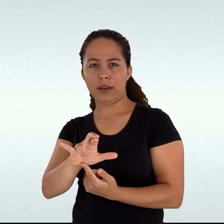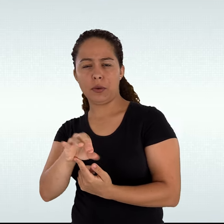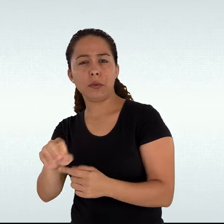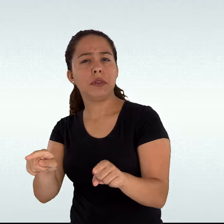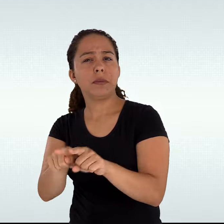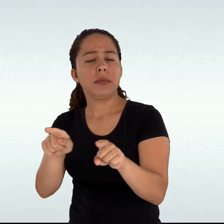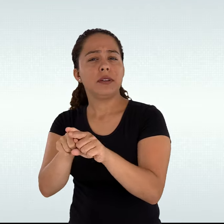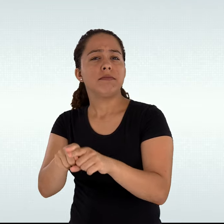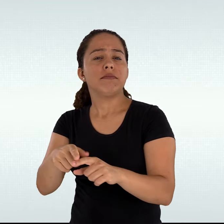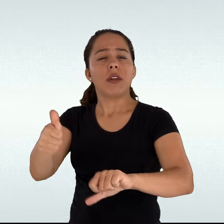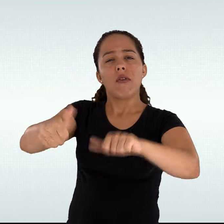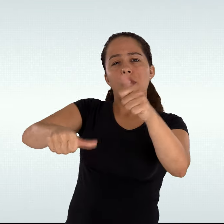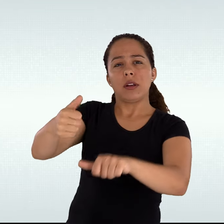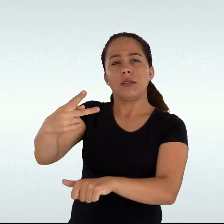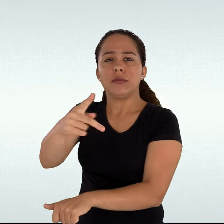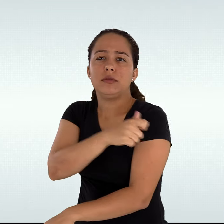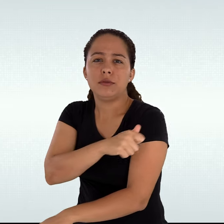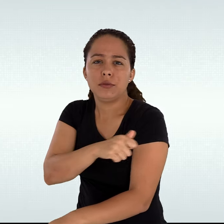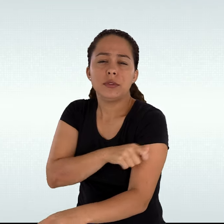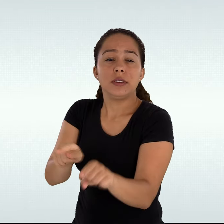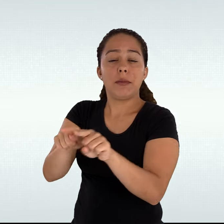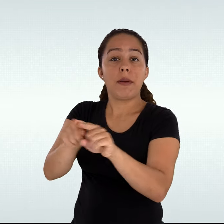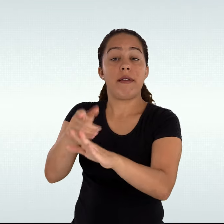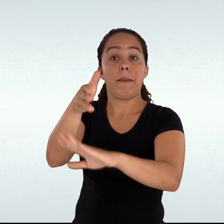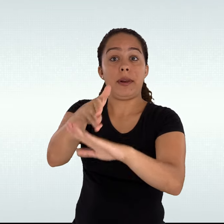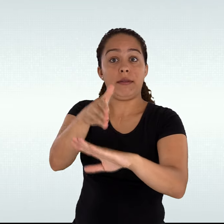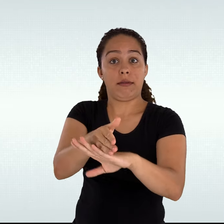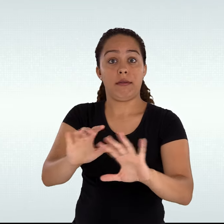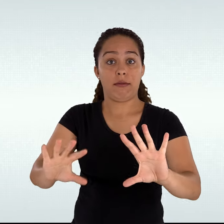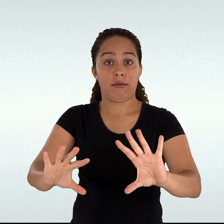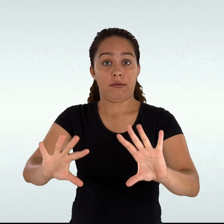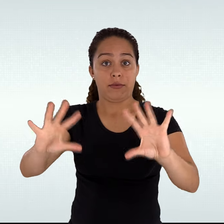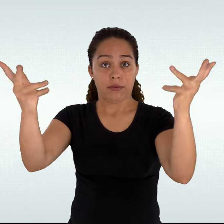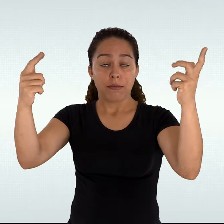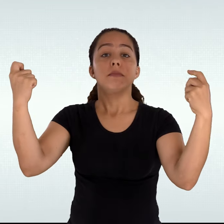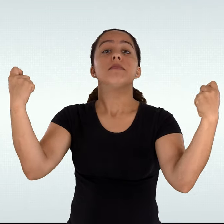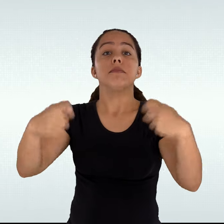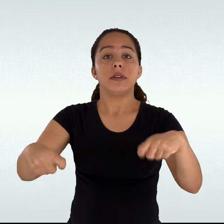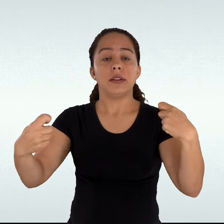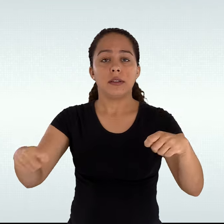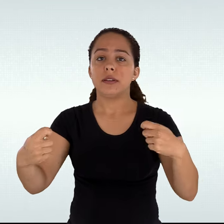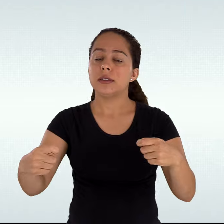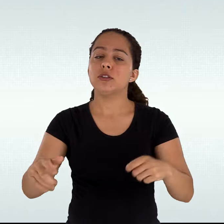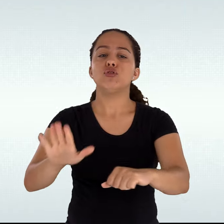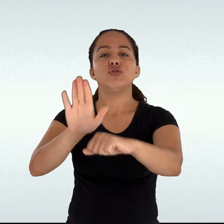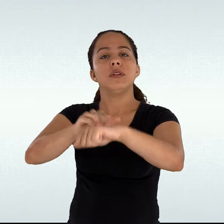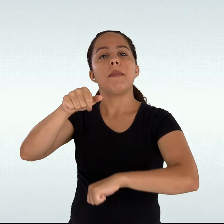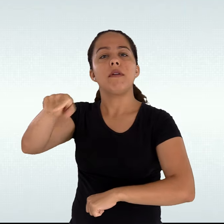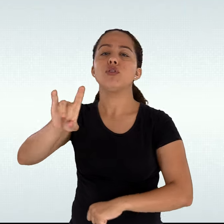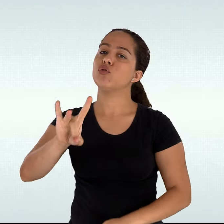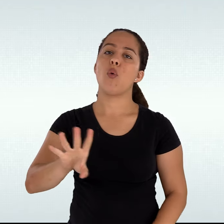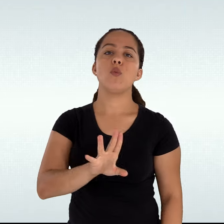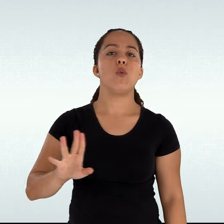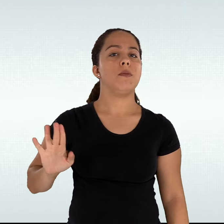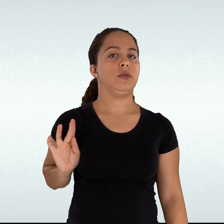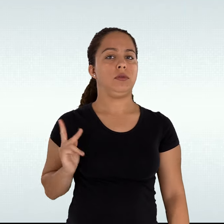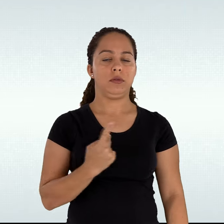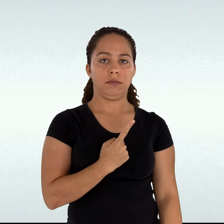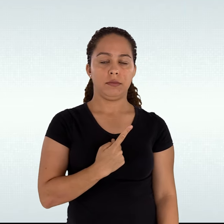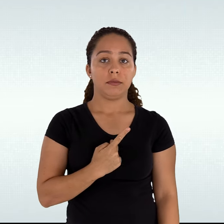presença em eventos, recomenda-se o uso exclusivo do nome social, de tal forma que somente